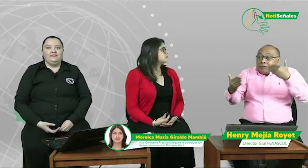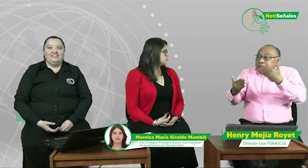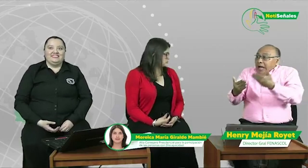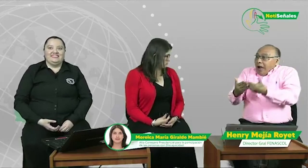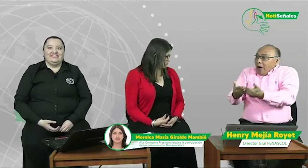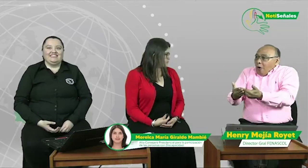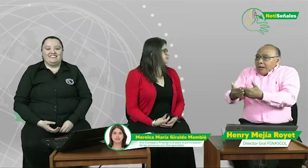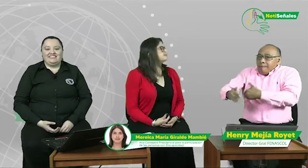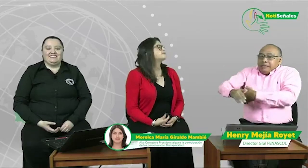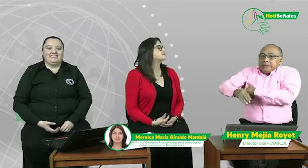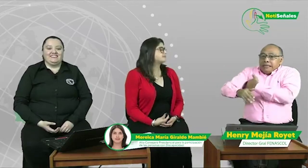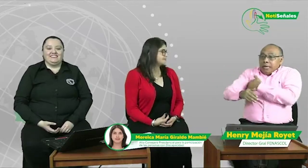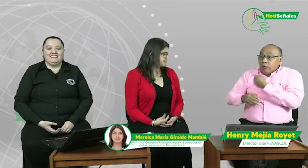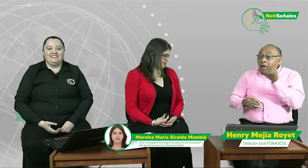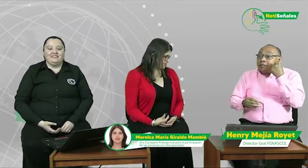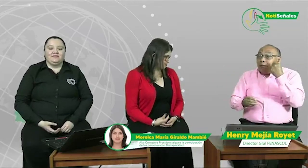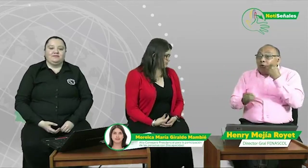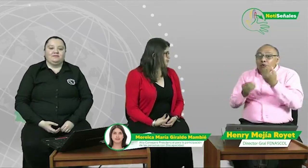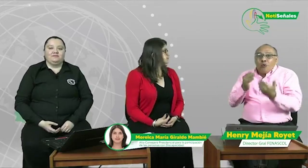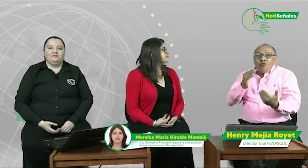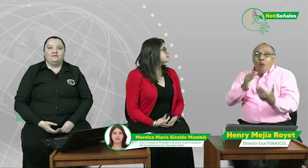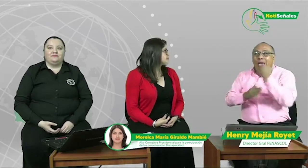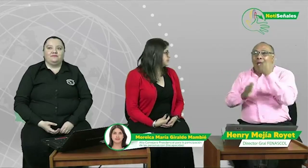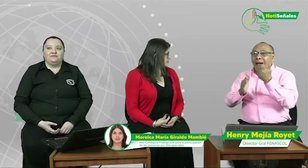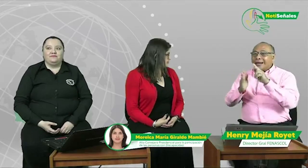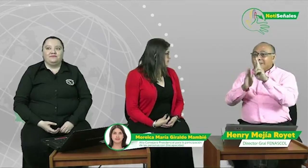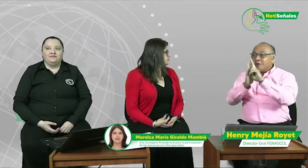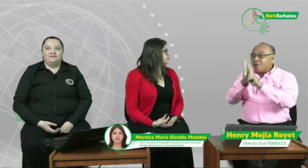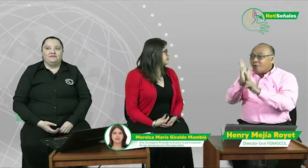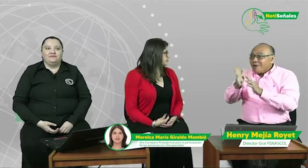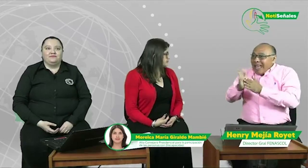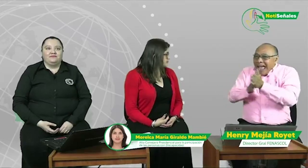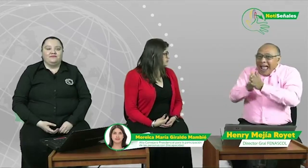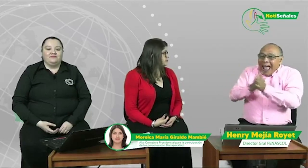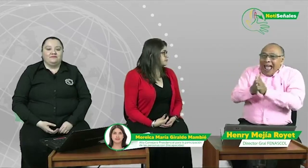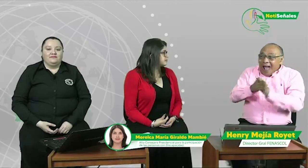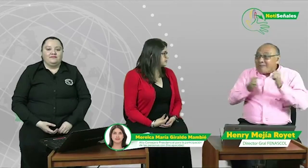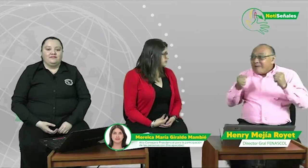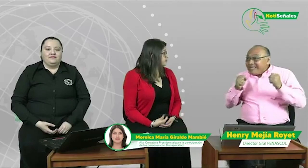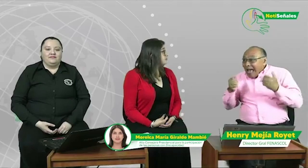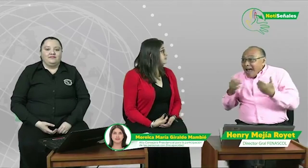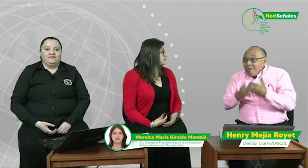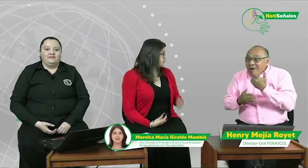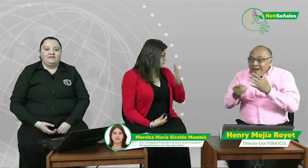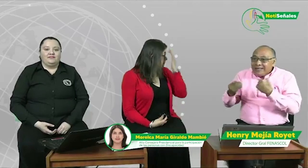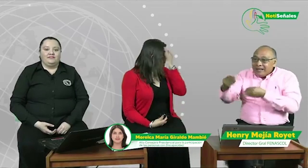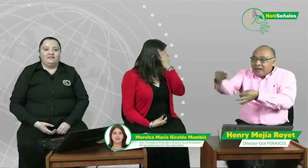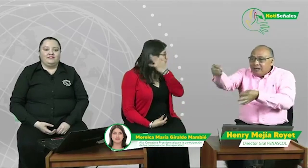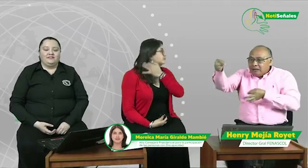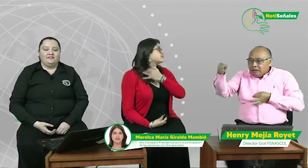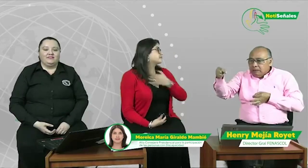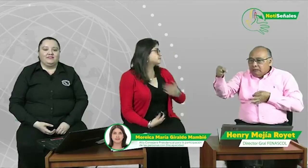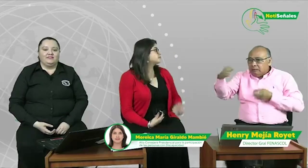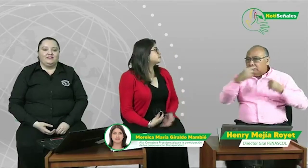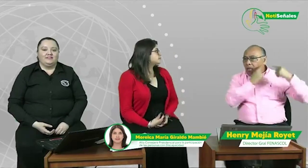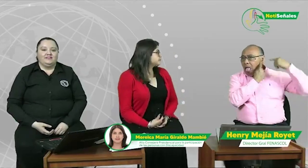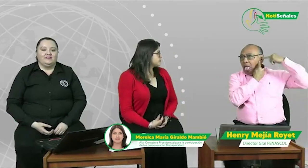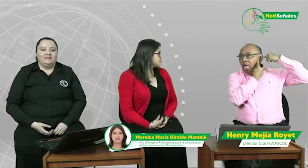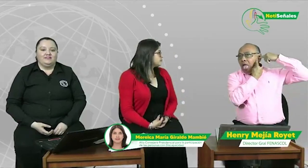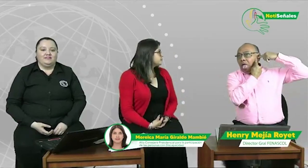sido un dolor de cabeza para nosotros y hace poquito pues ya dijimos, vamos a tener la nueva resolución y cuando